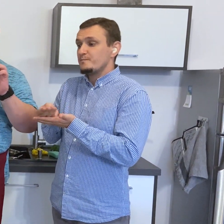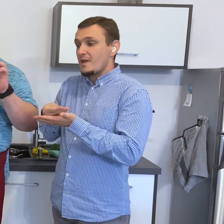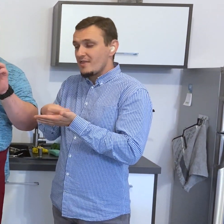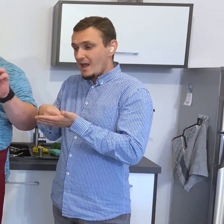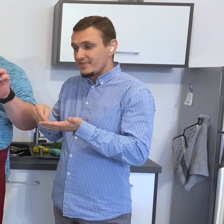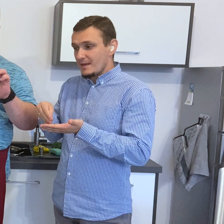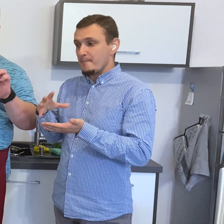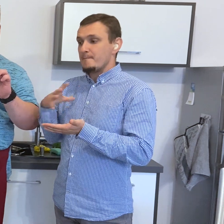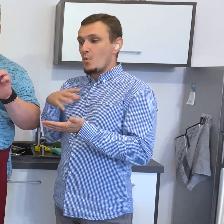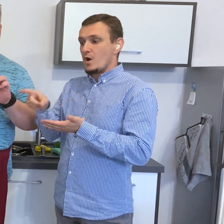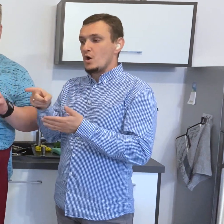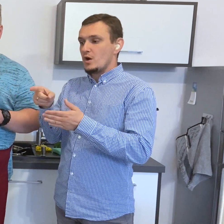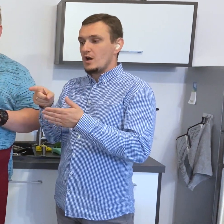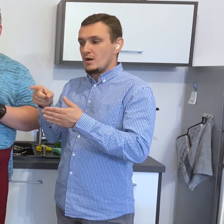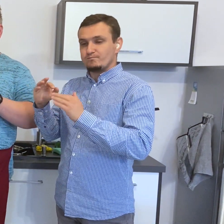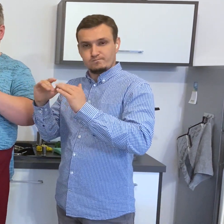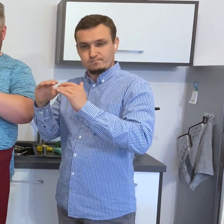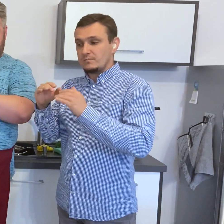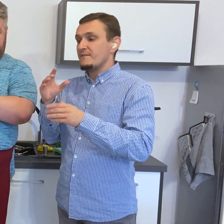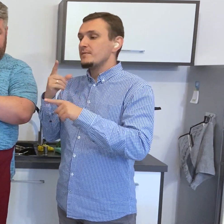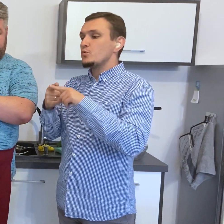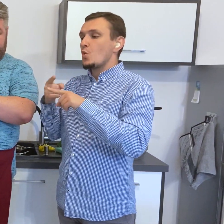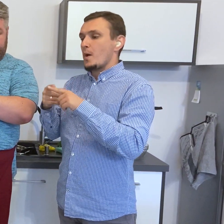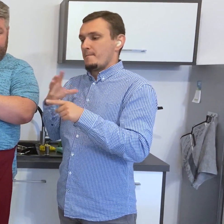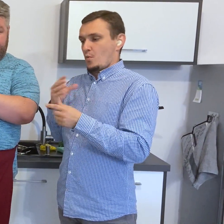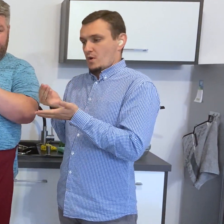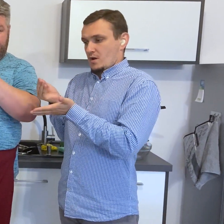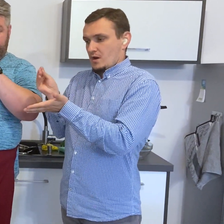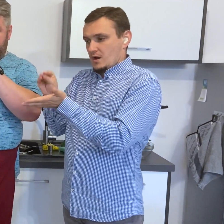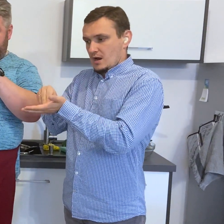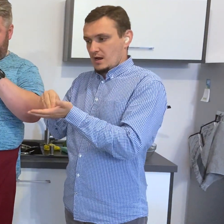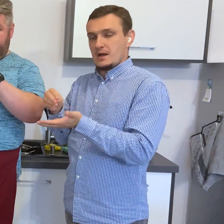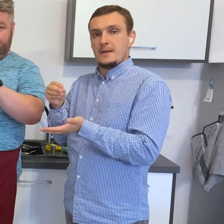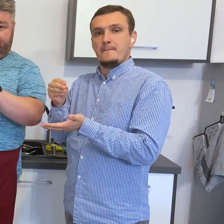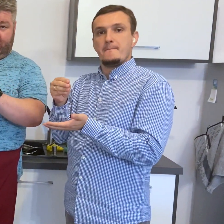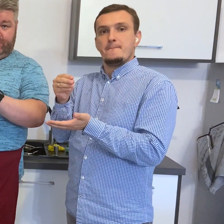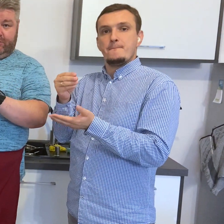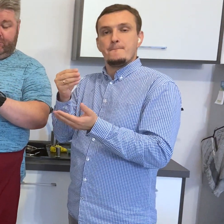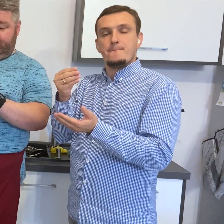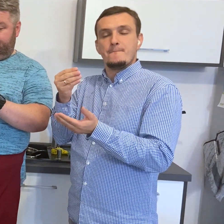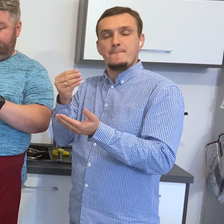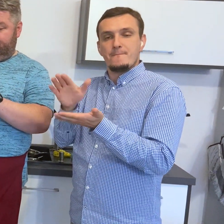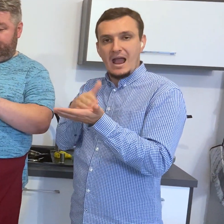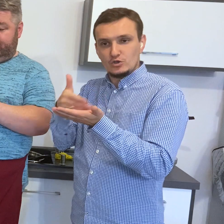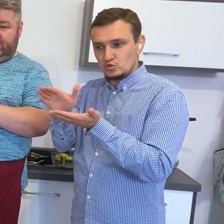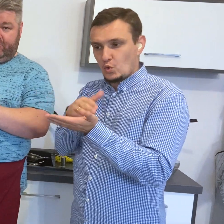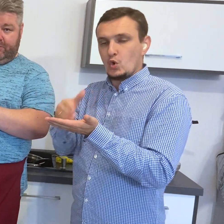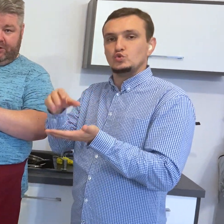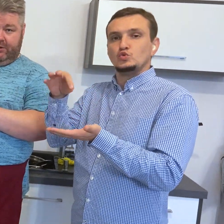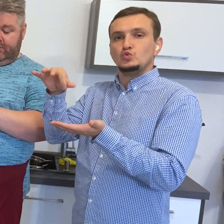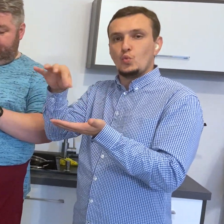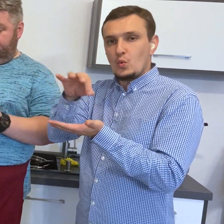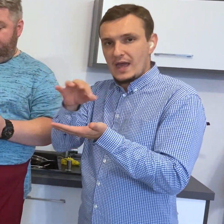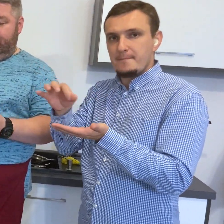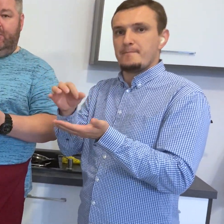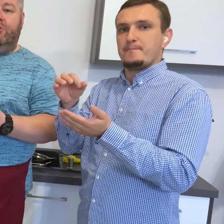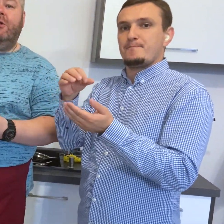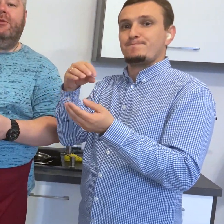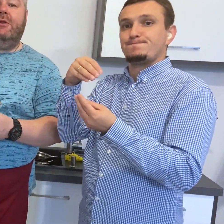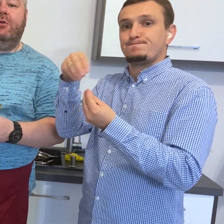pieprz. Zgęstniała śmietana. Zmniejszyła sobie trochę swoją objętość. Proszę zobaczyć, że jest jej troszkę mniej. I dodam teraz do